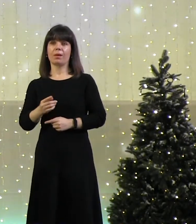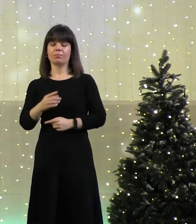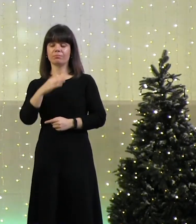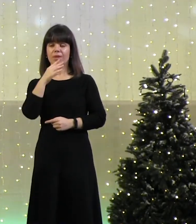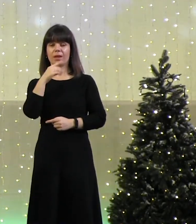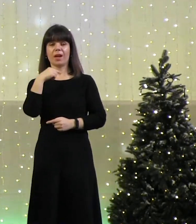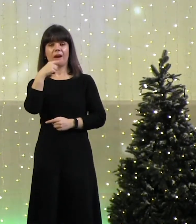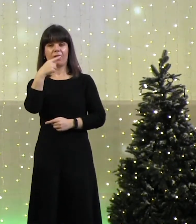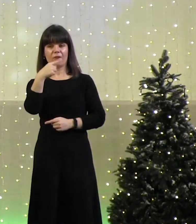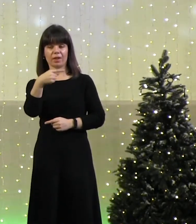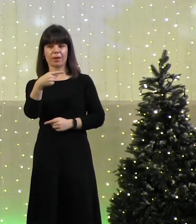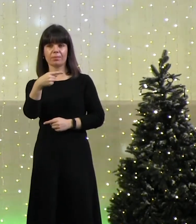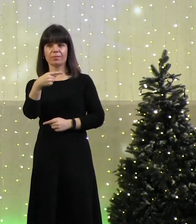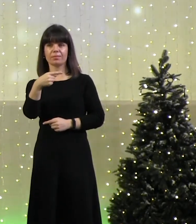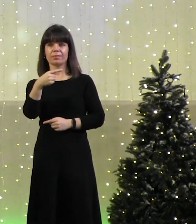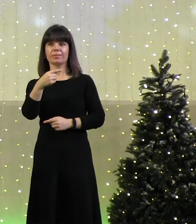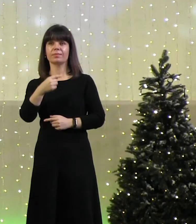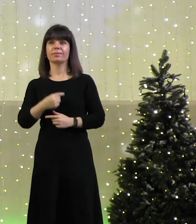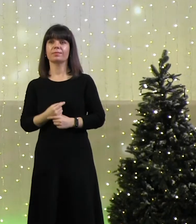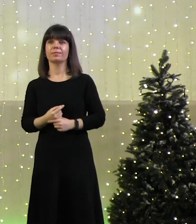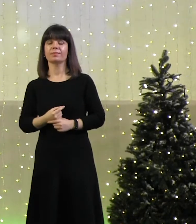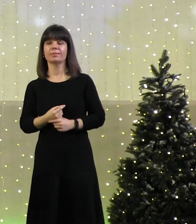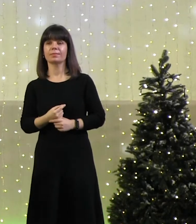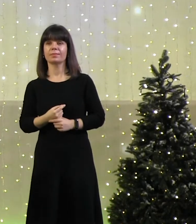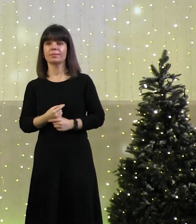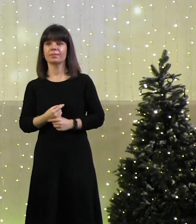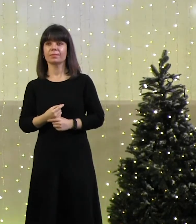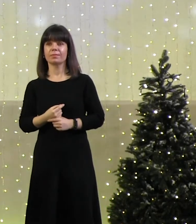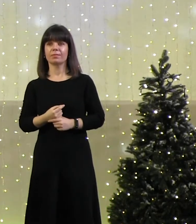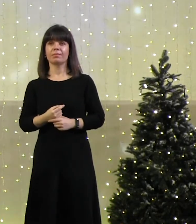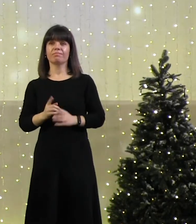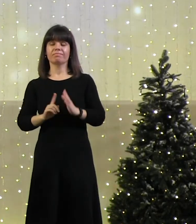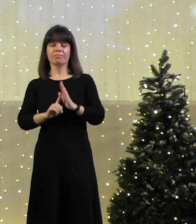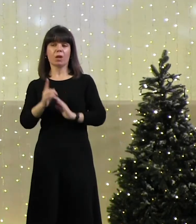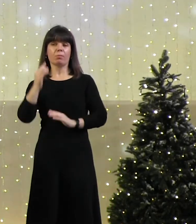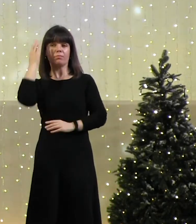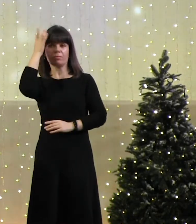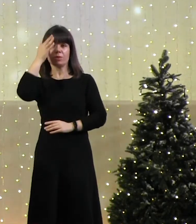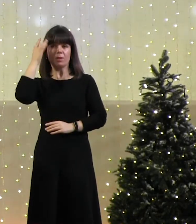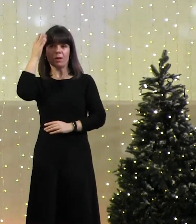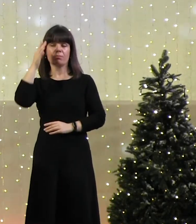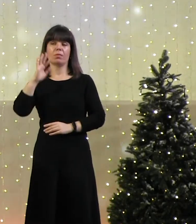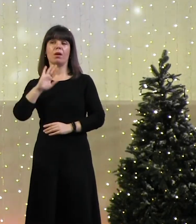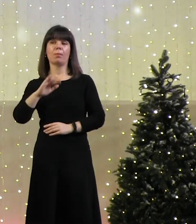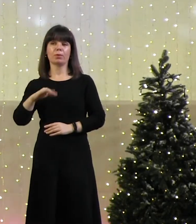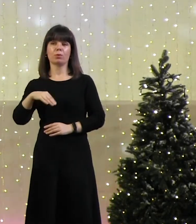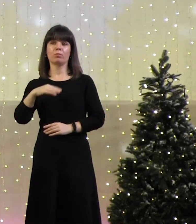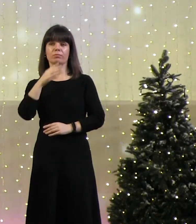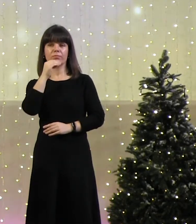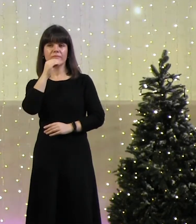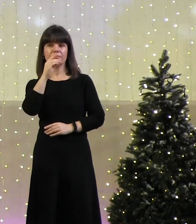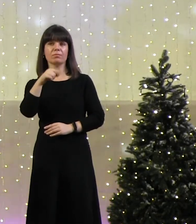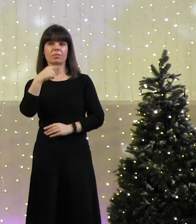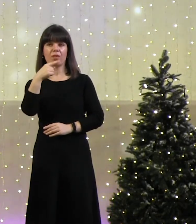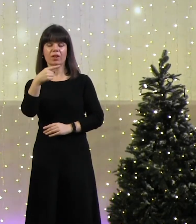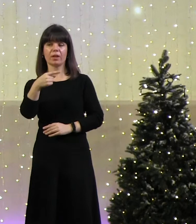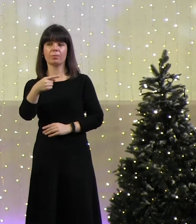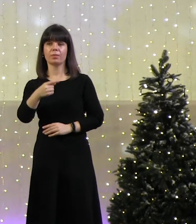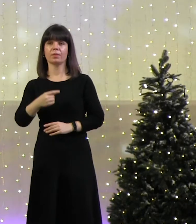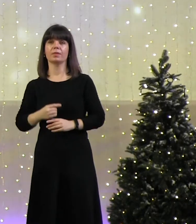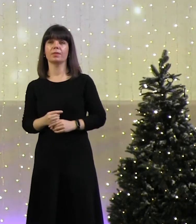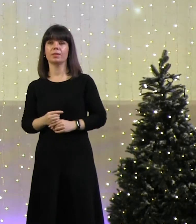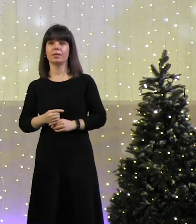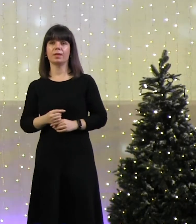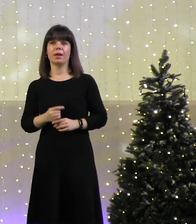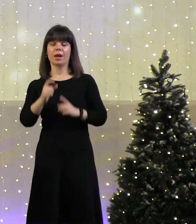и всем нашим звуковым аппаратом, который находится в нашей ротовой полости. Рождаем это, воплощаем